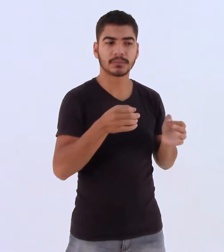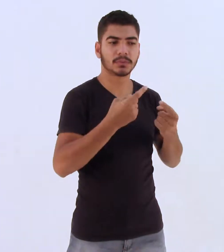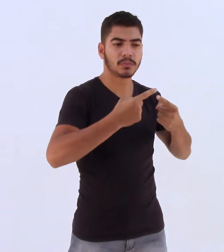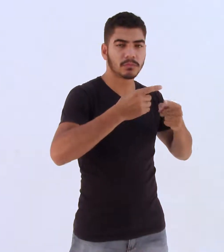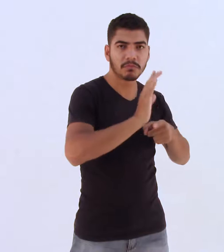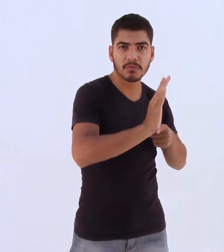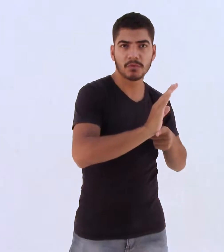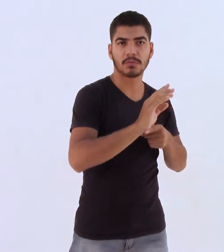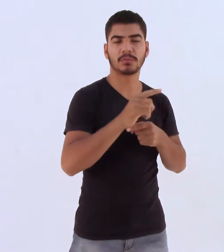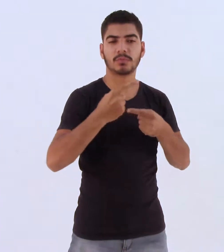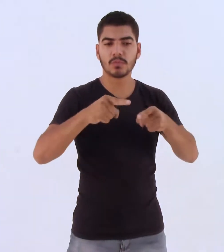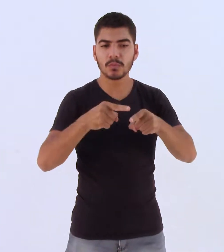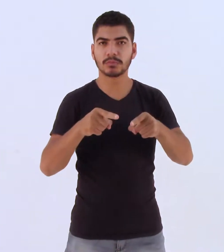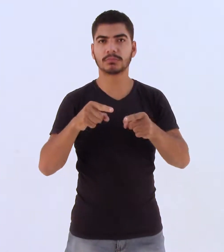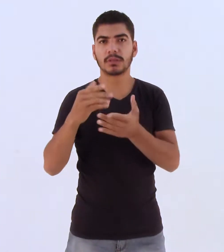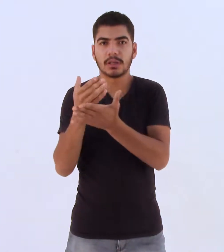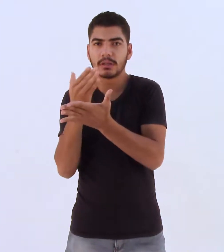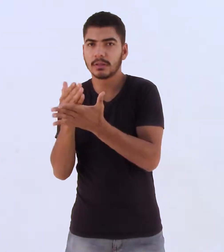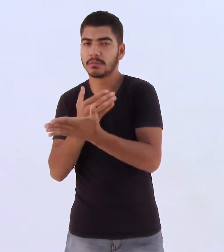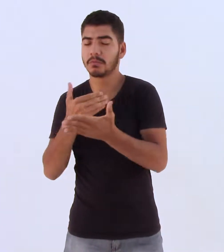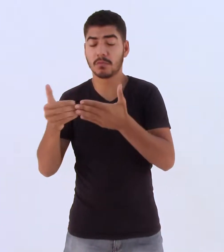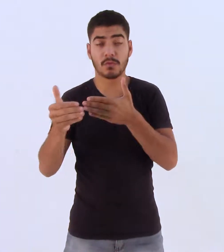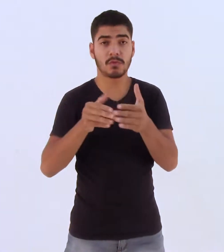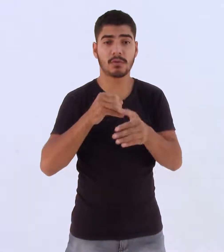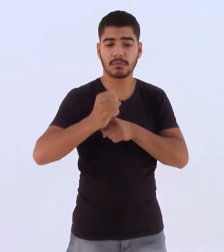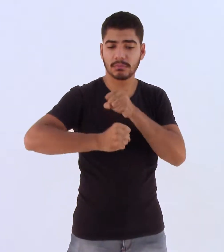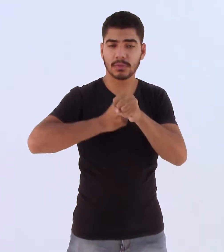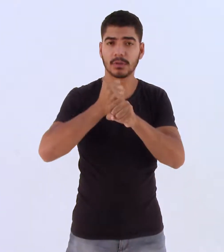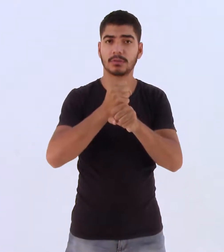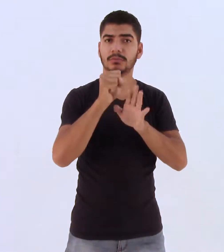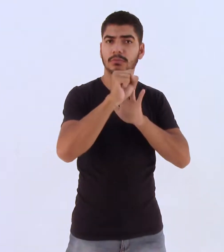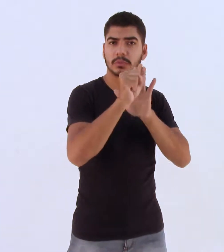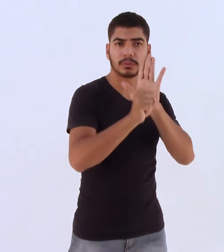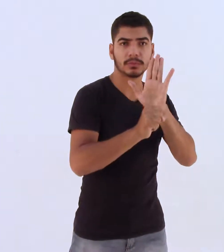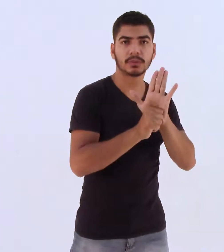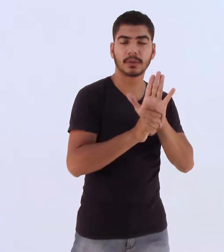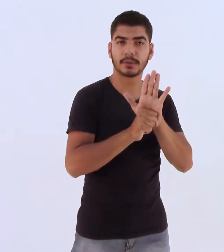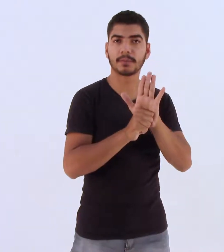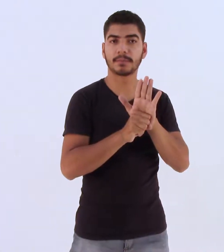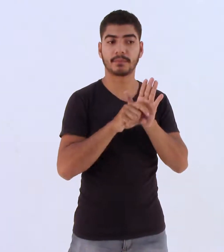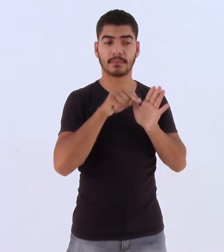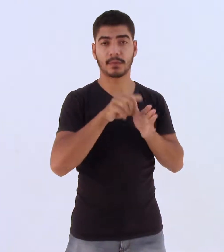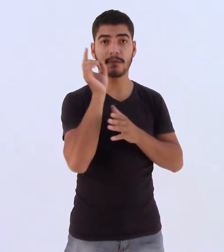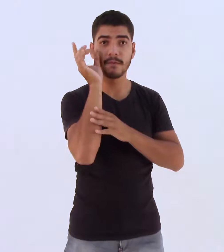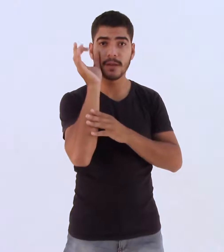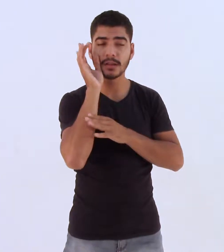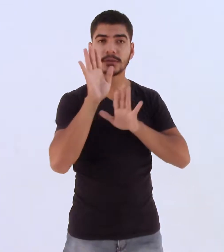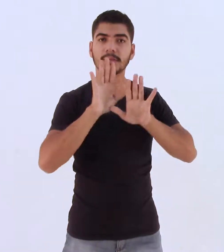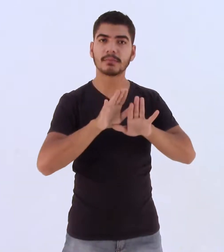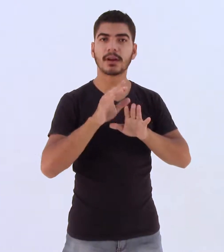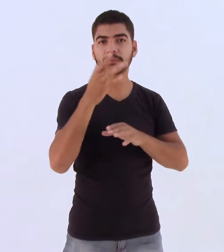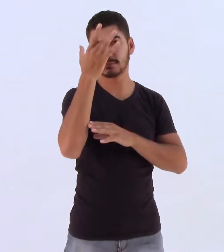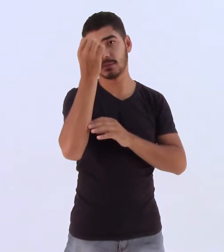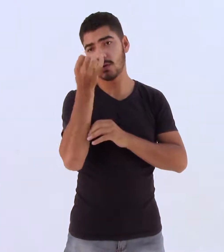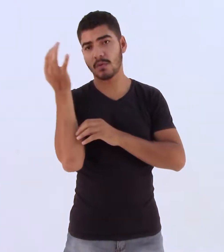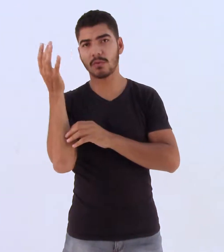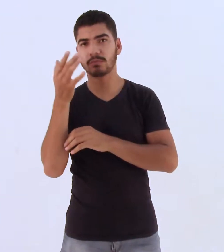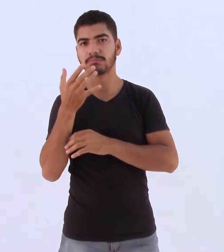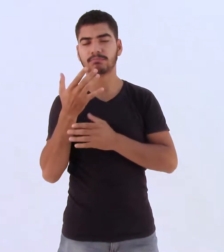livro de qualquer ano, década ou século. Apesar dessa facilidade, há quem a considere um replicante